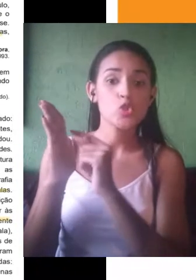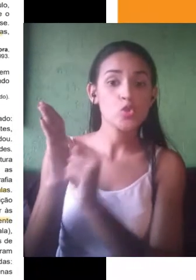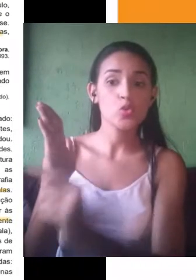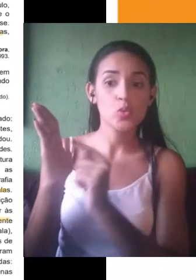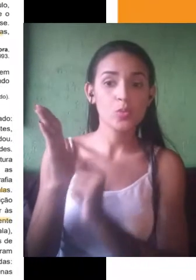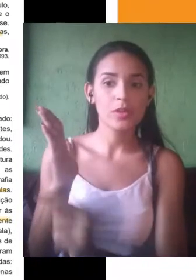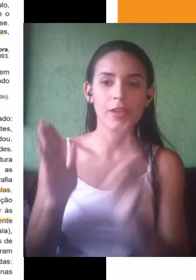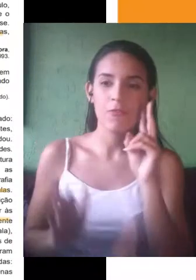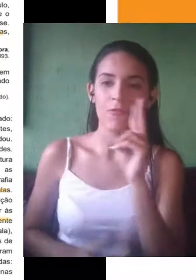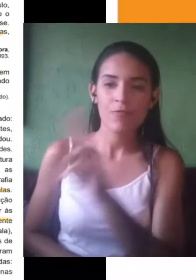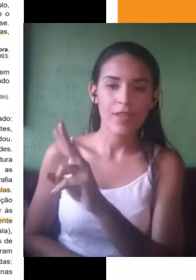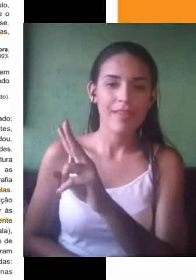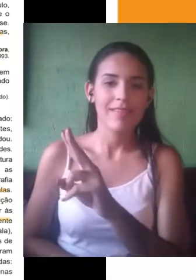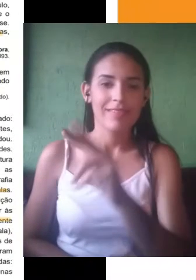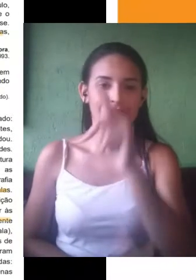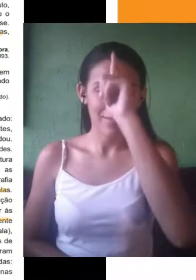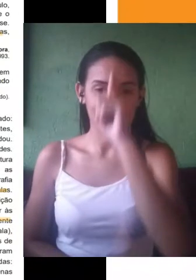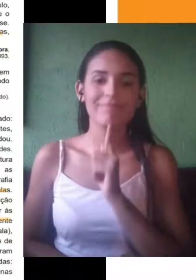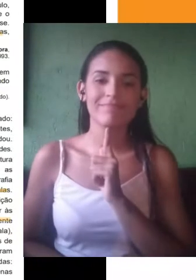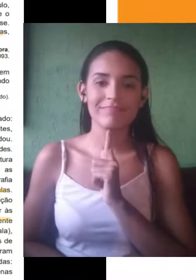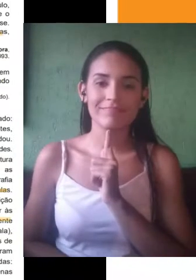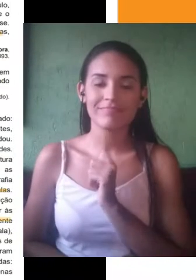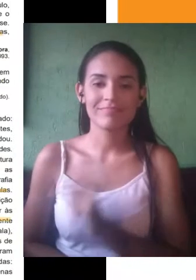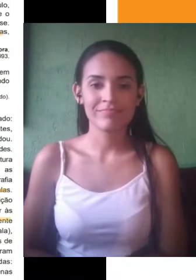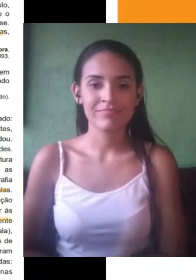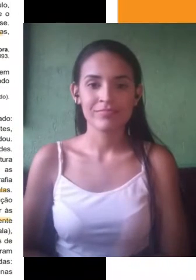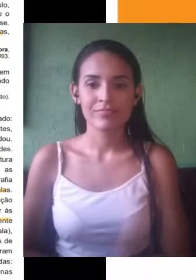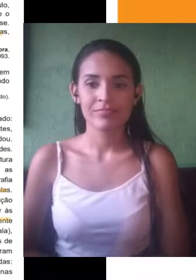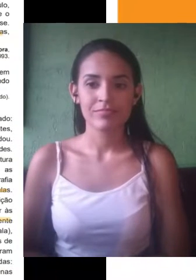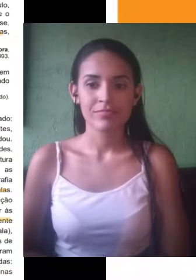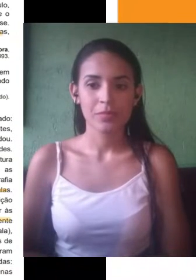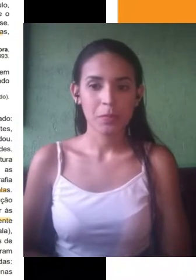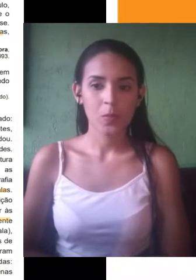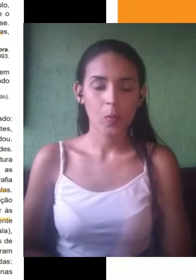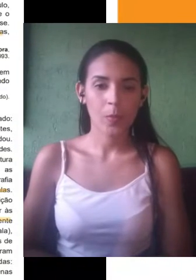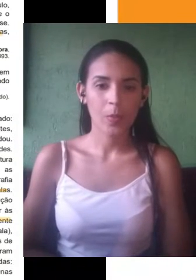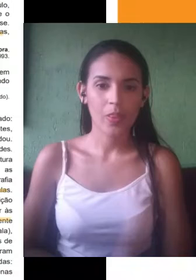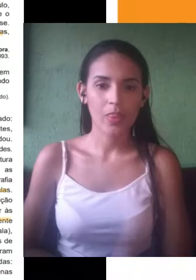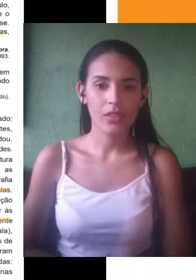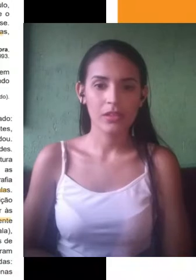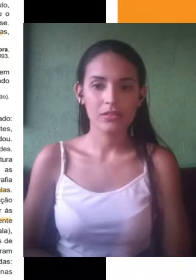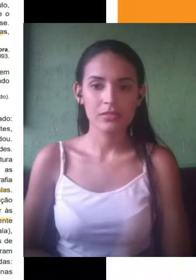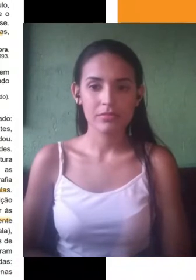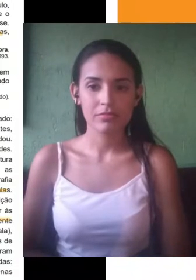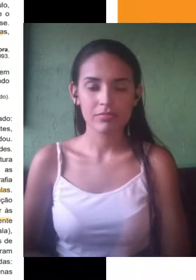informações relevantes, quais são as informações que dialogam com as palavras-chave da